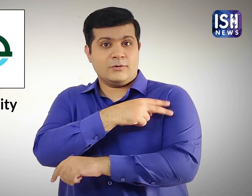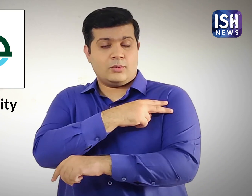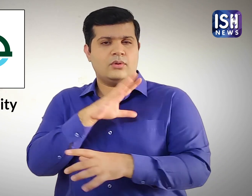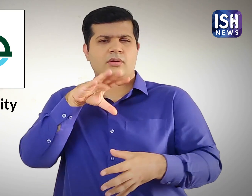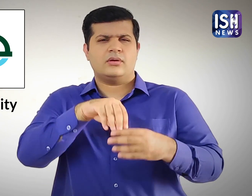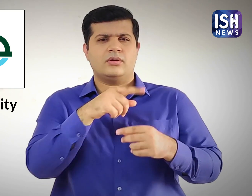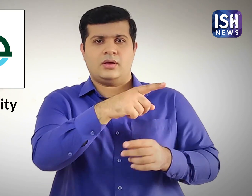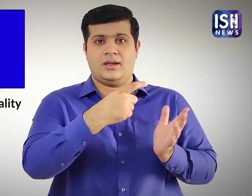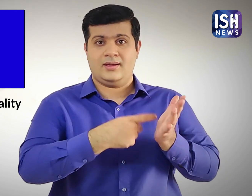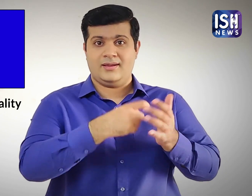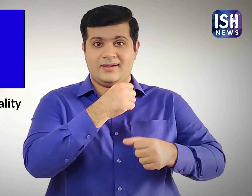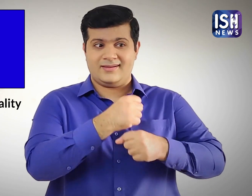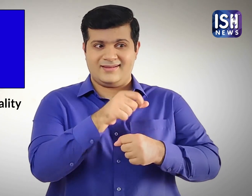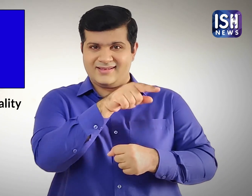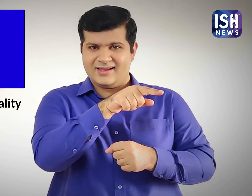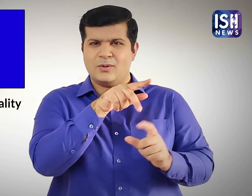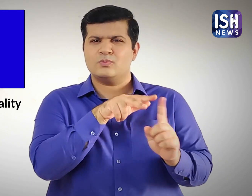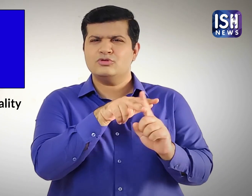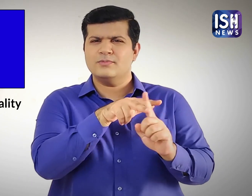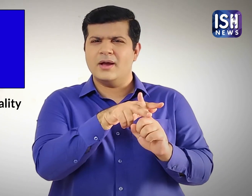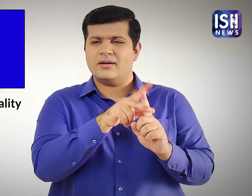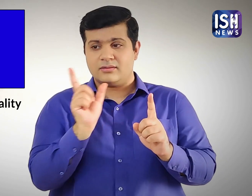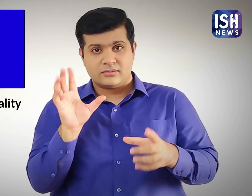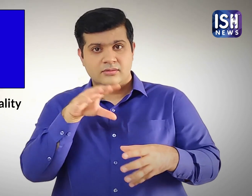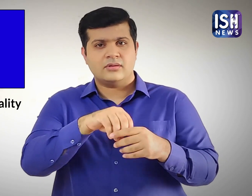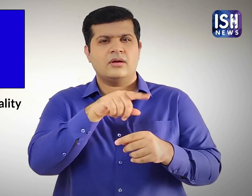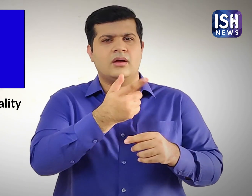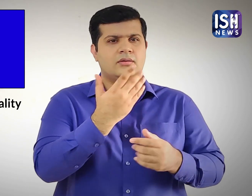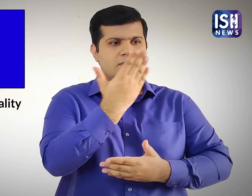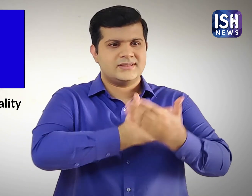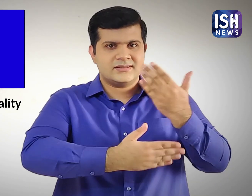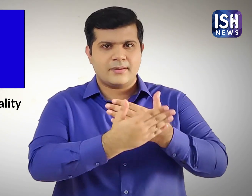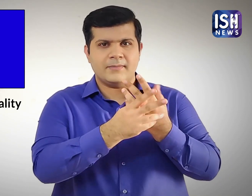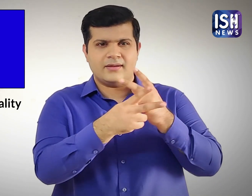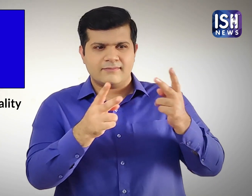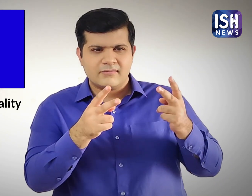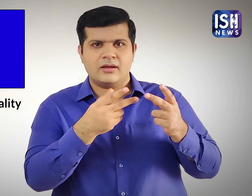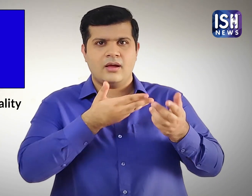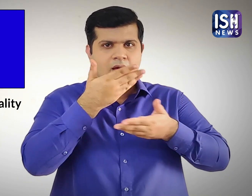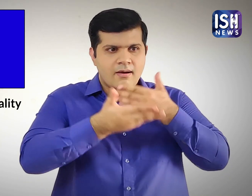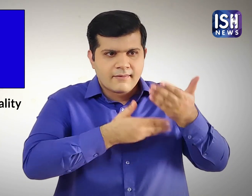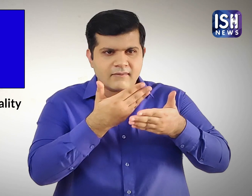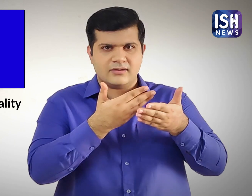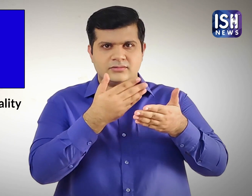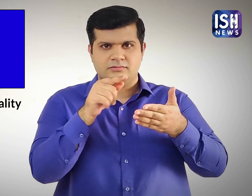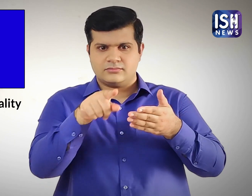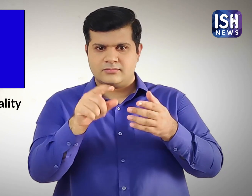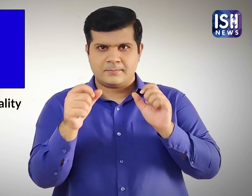और विकलांगता मामलों पर स्वयमसेवक के रूप में रमदगर म्युनिसिपालिटी में सलाकार का कार्य किया